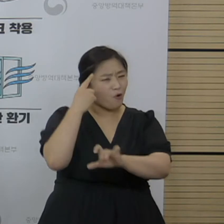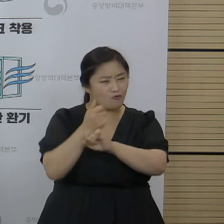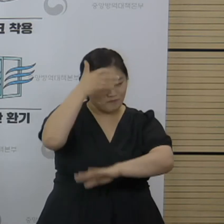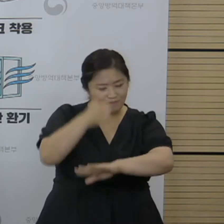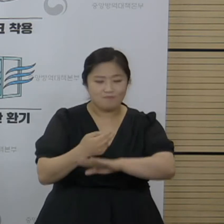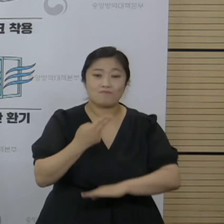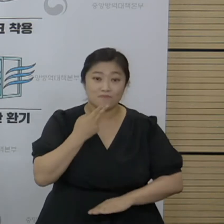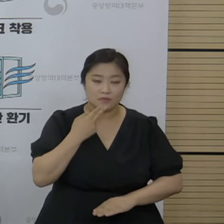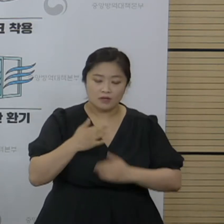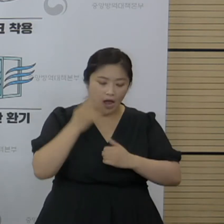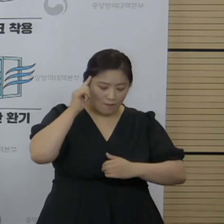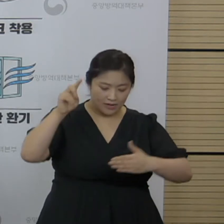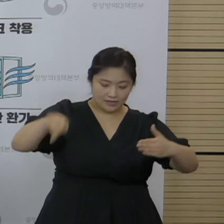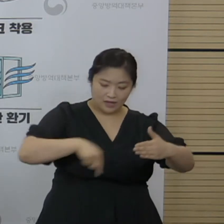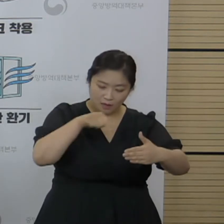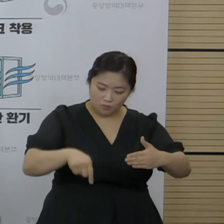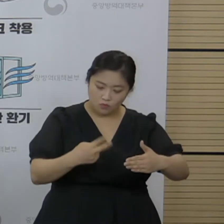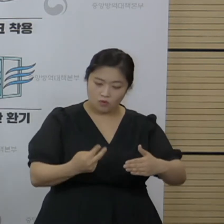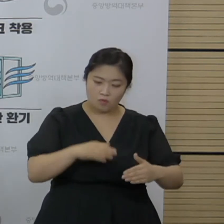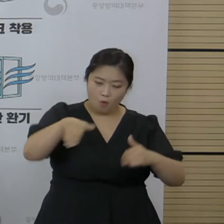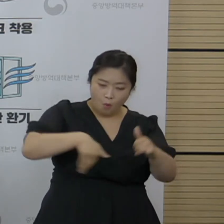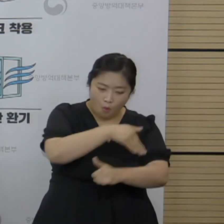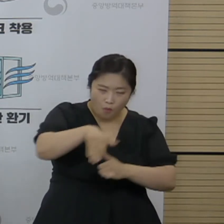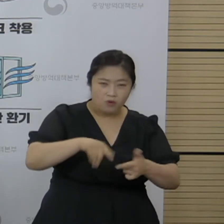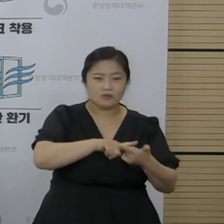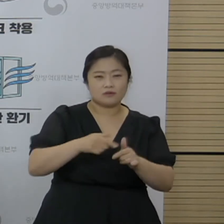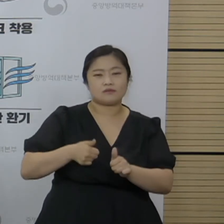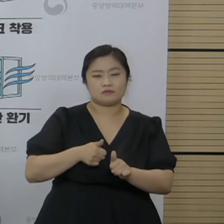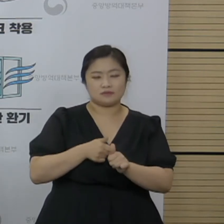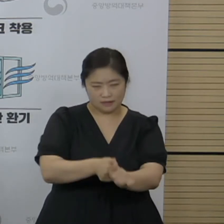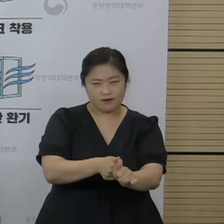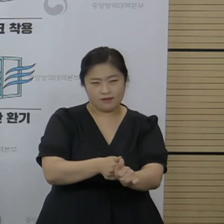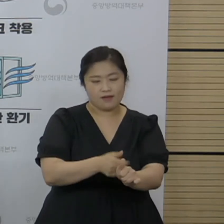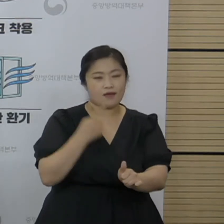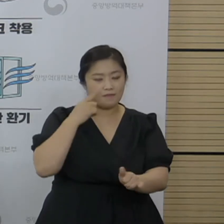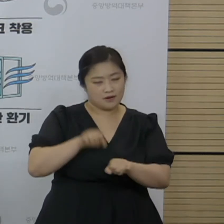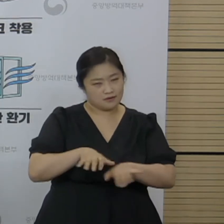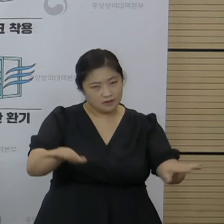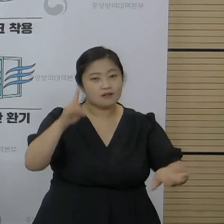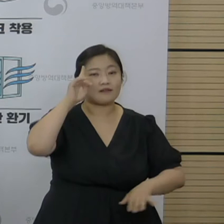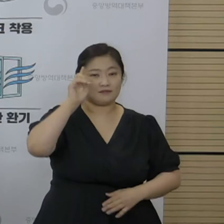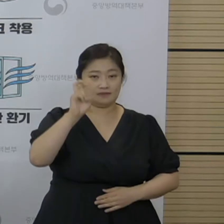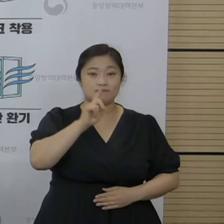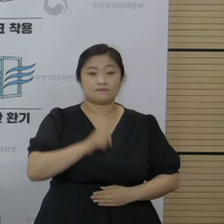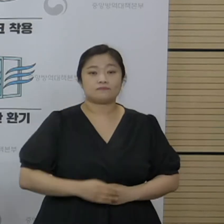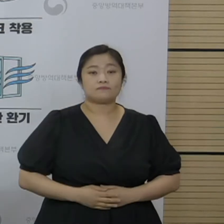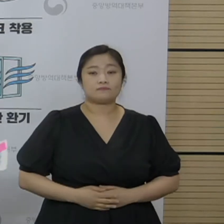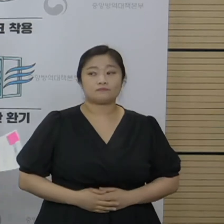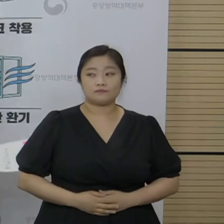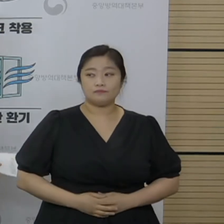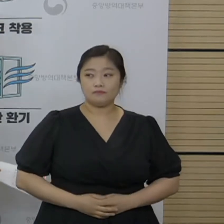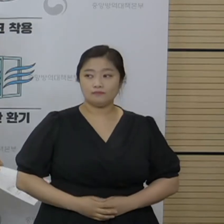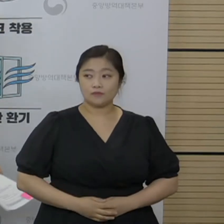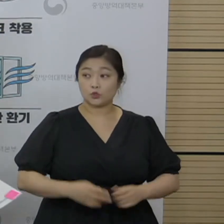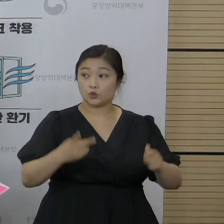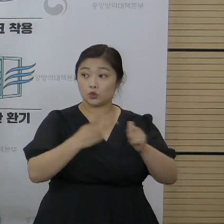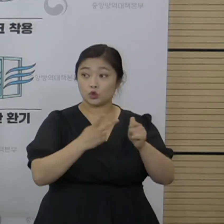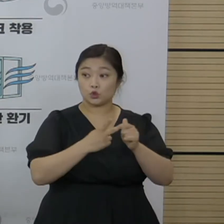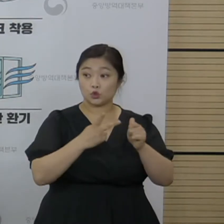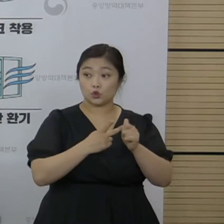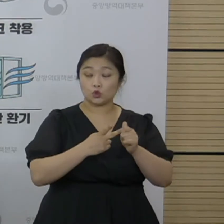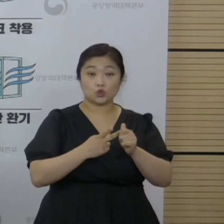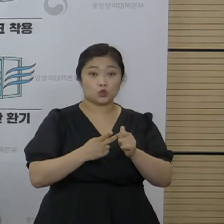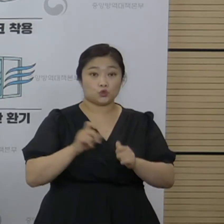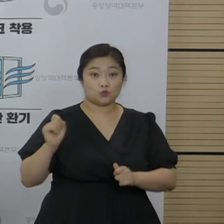내부 환경적인 조건이 좀 더 큰 영향을 미쳤을 걸로 현재 보고 있습니다. 이상입니다. 네, 두 번째도 역학